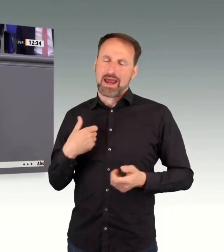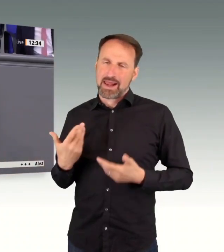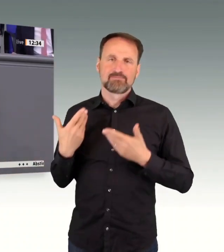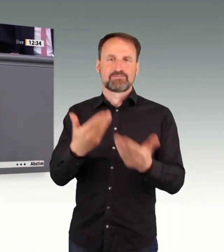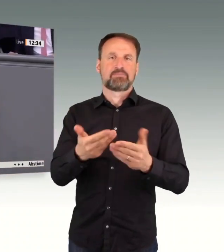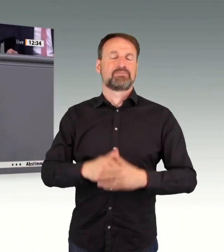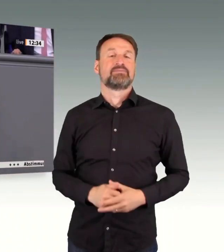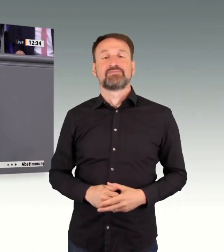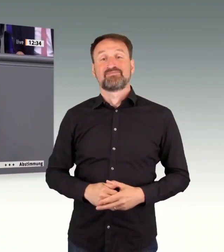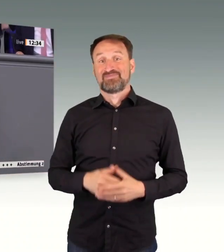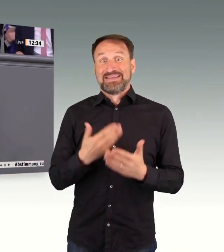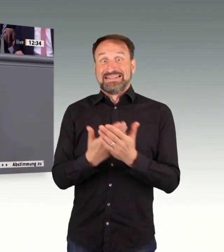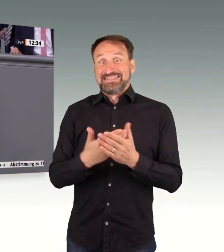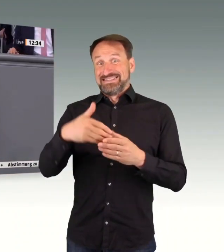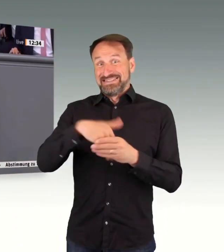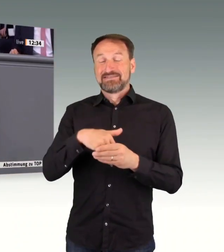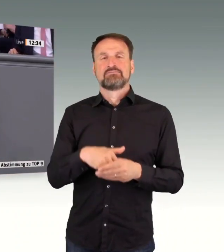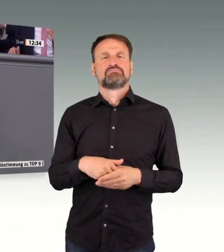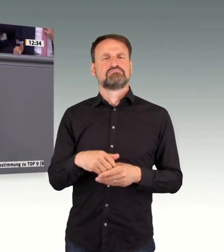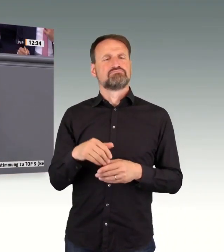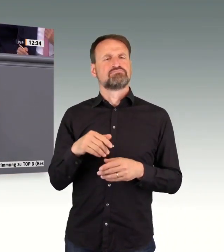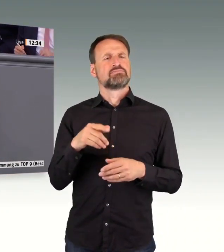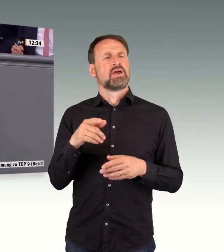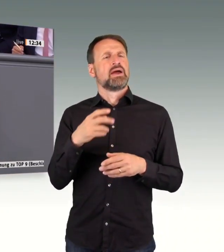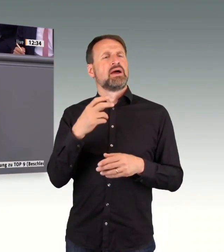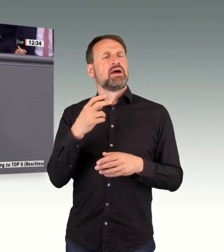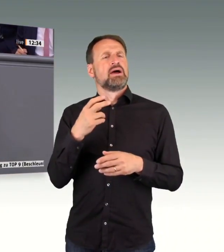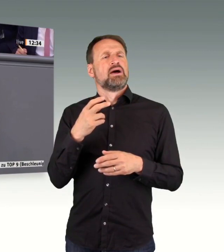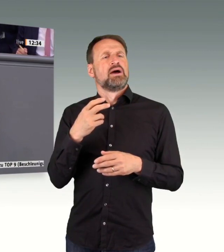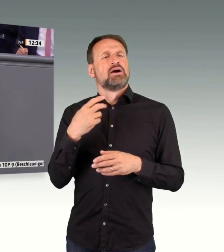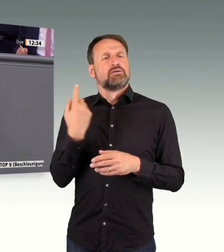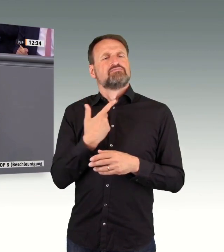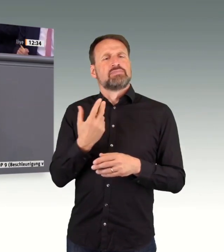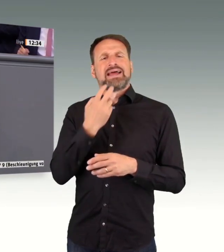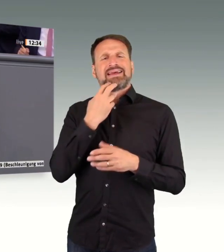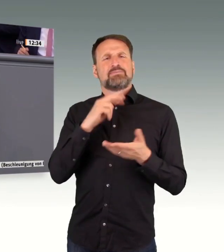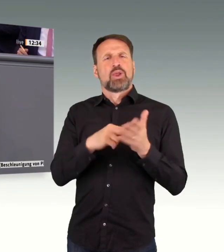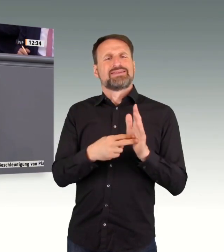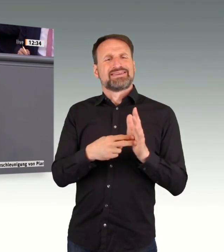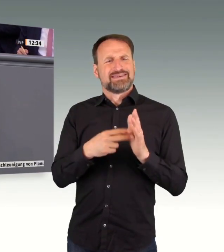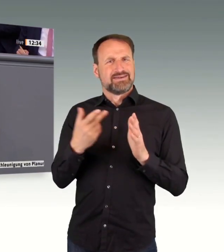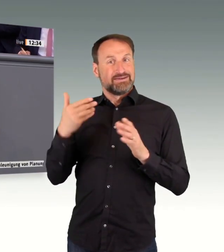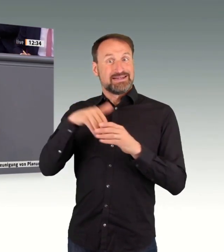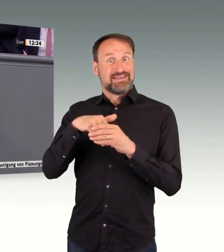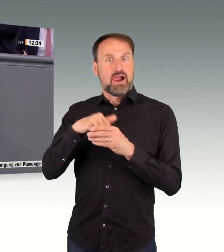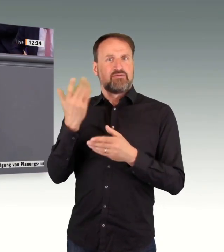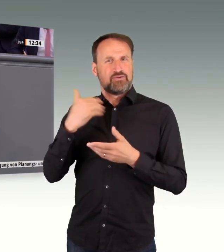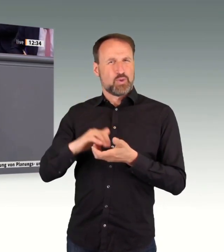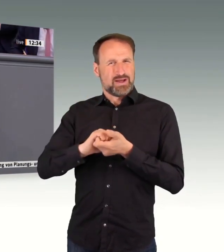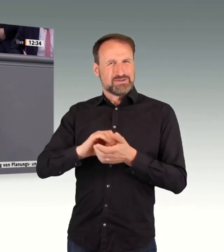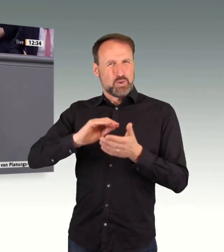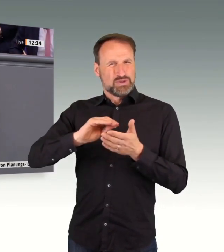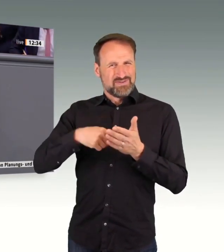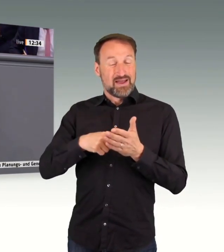energiepolitische Inhalte des Koalitionsvertrages zügig um. Unter anderem gehen wir den beschleunigten